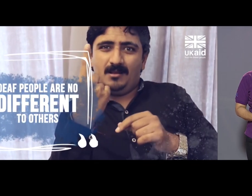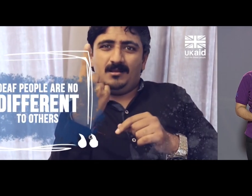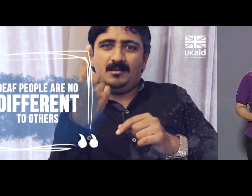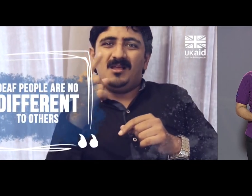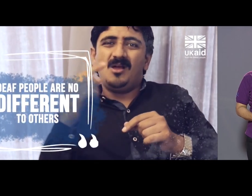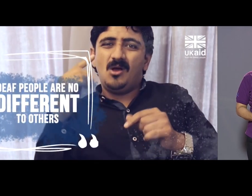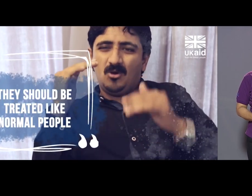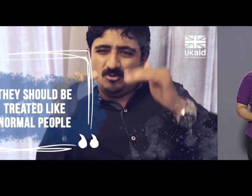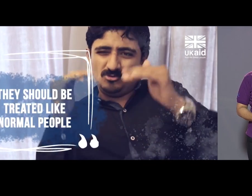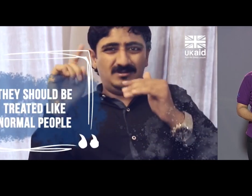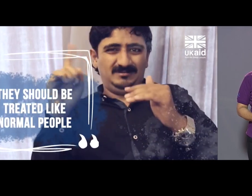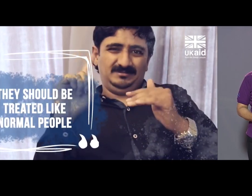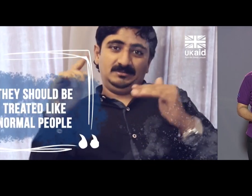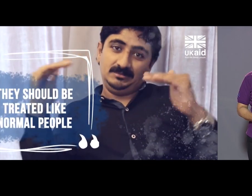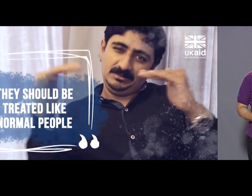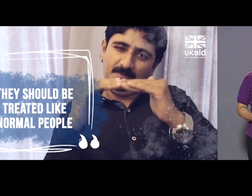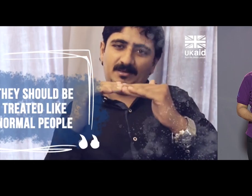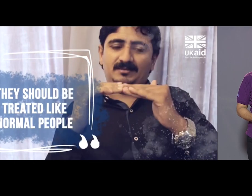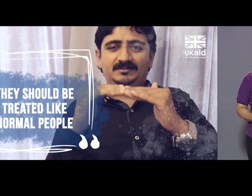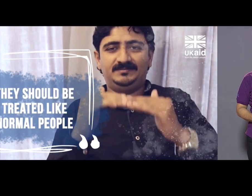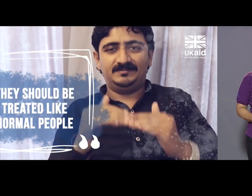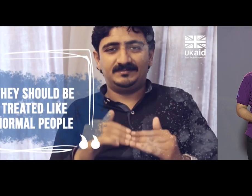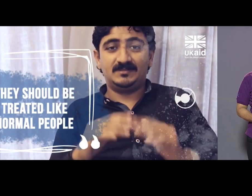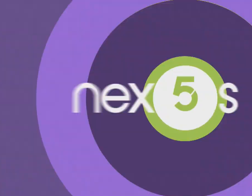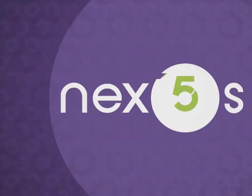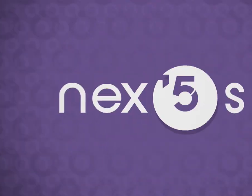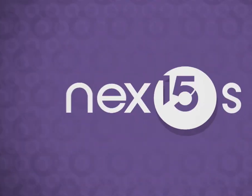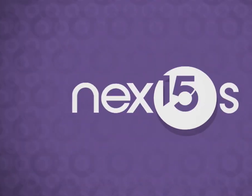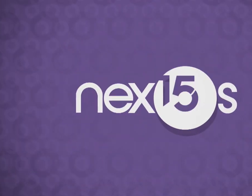al canal! ¡Suscríbete al Gracias ver el video